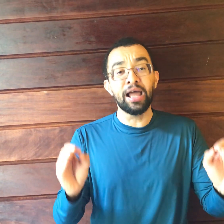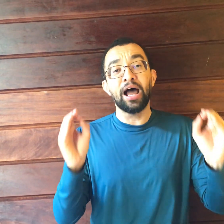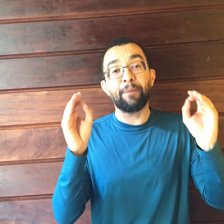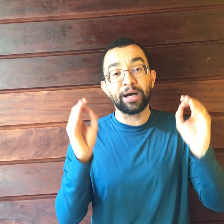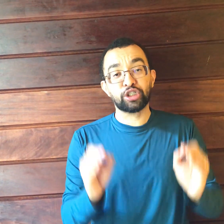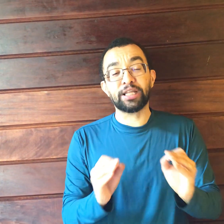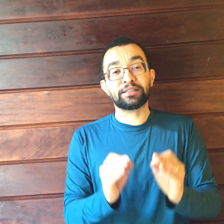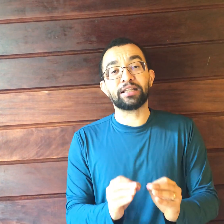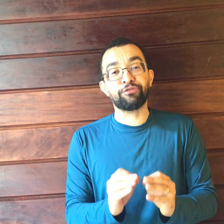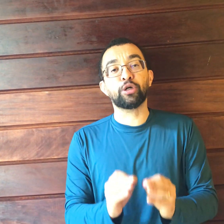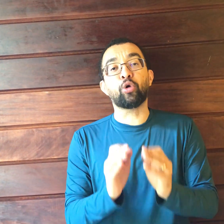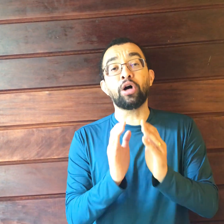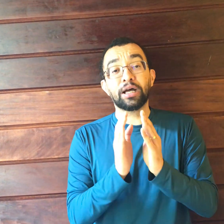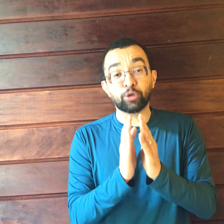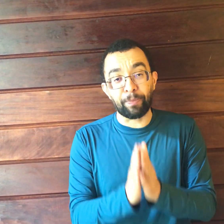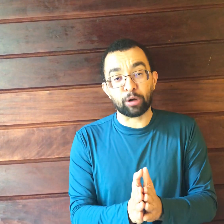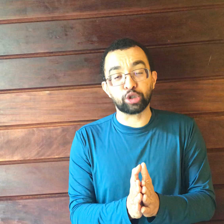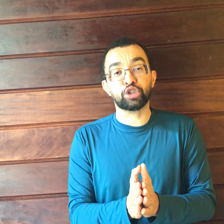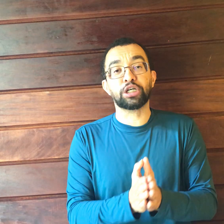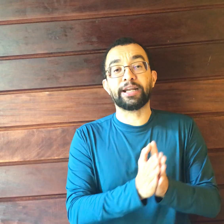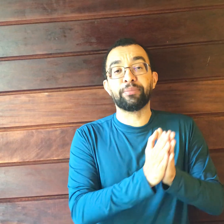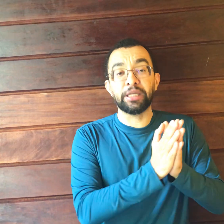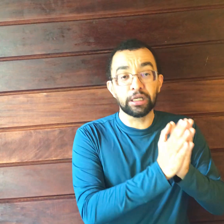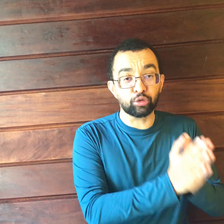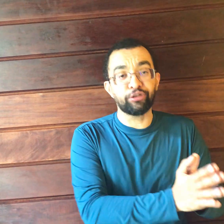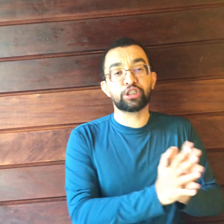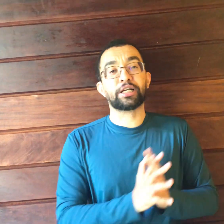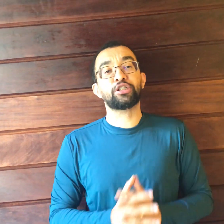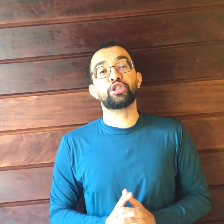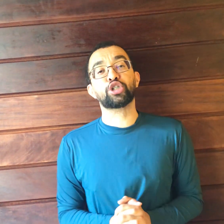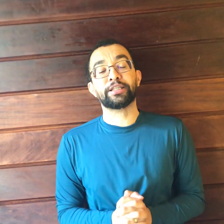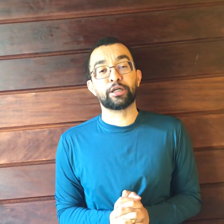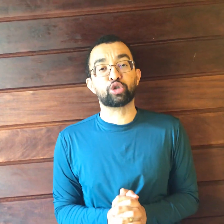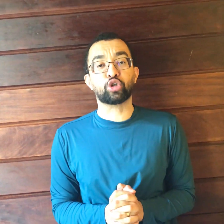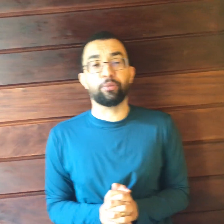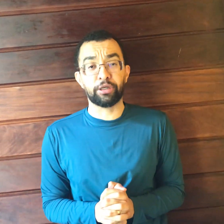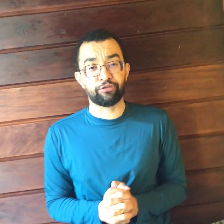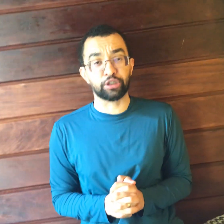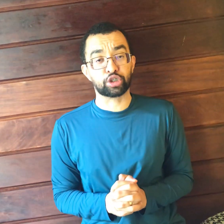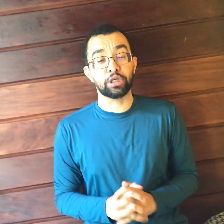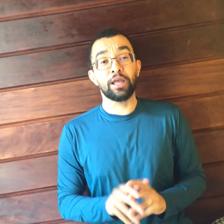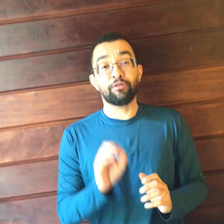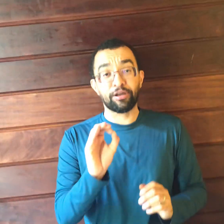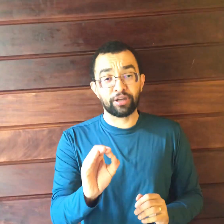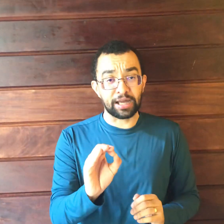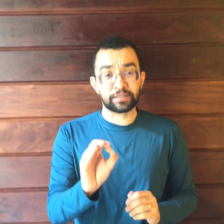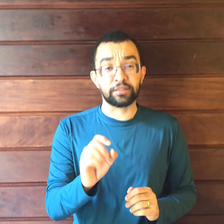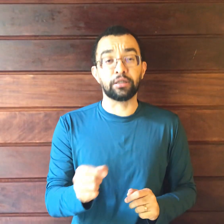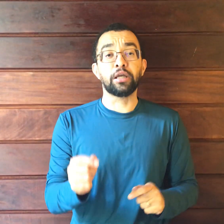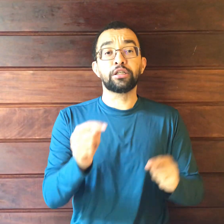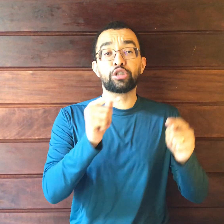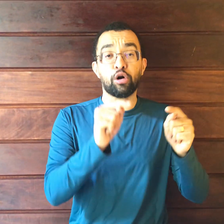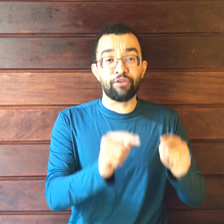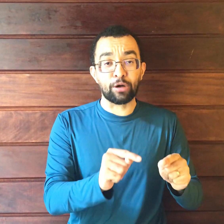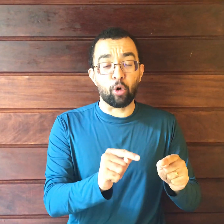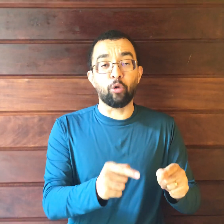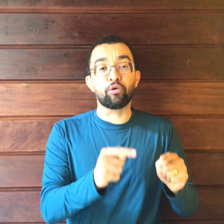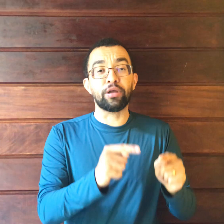a partir da entrada em vigor do pacote anticrime no 23 de janeiro de 2020? Vai ficar assim. Assim, se houver o roubo com